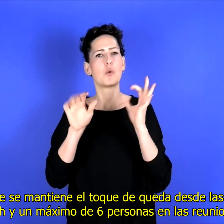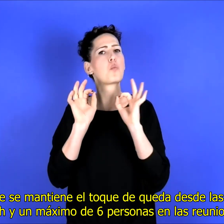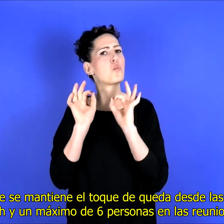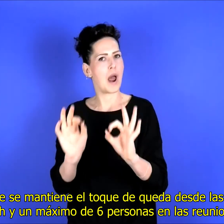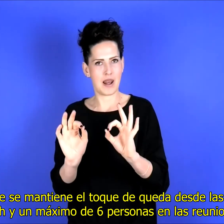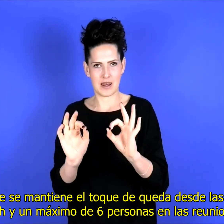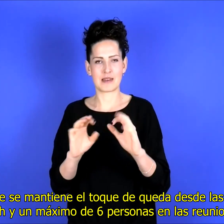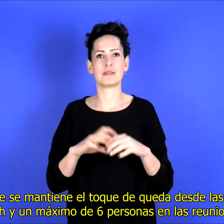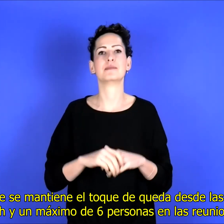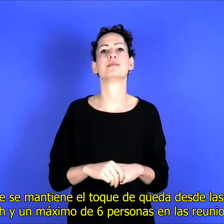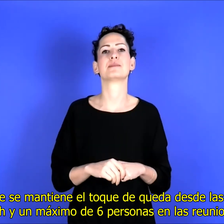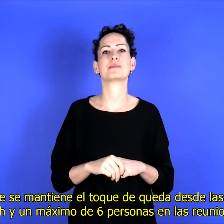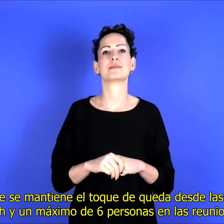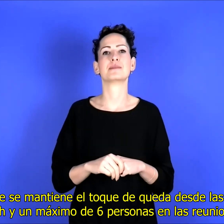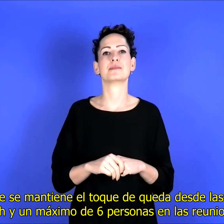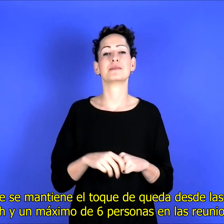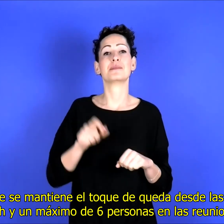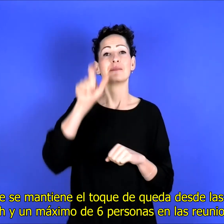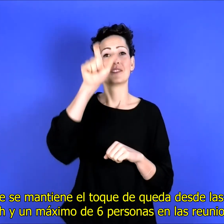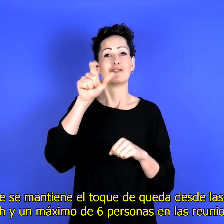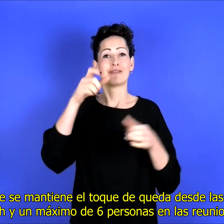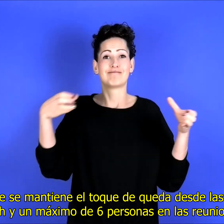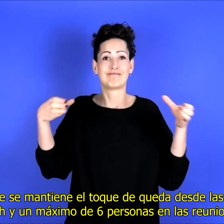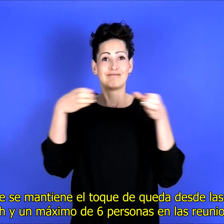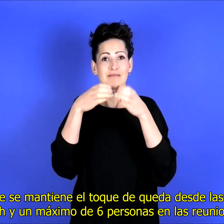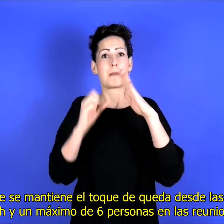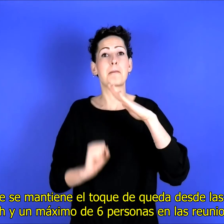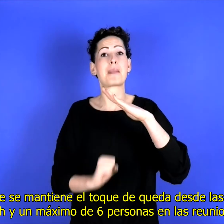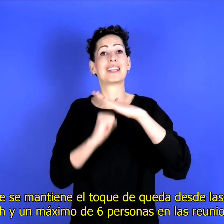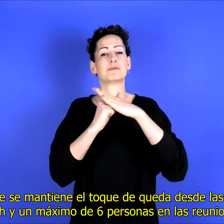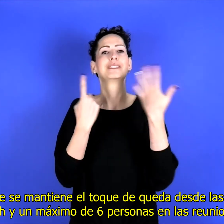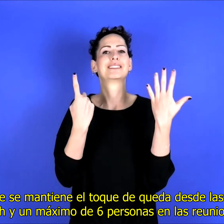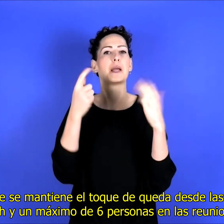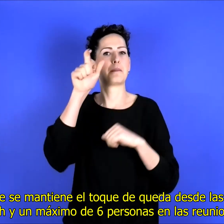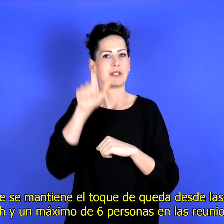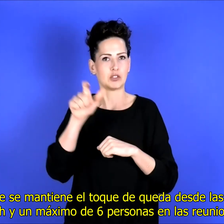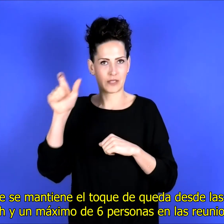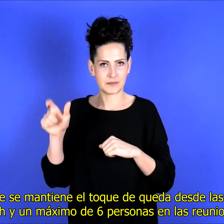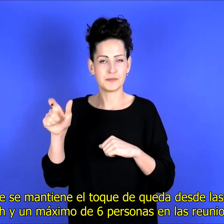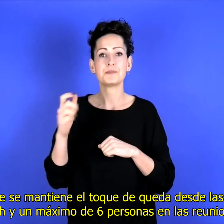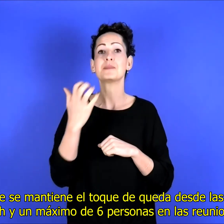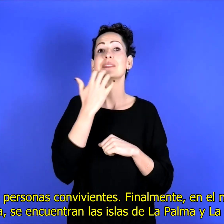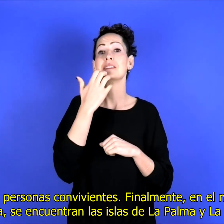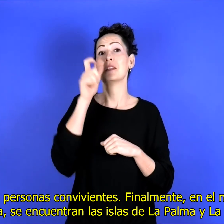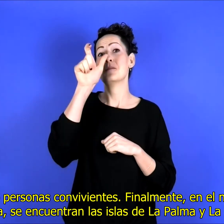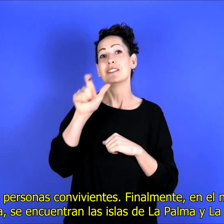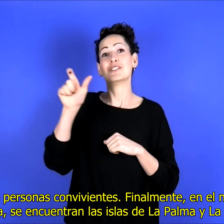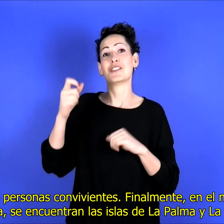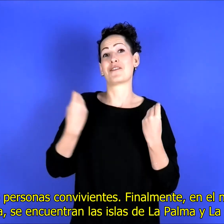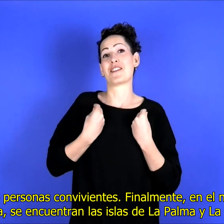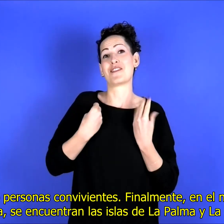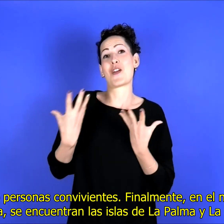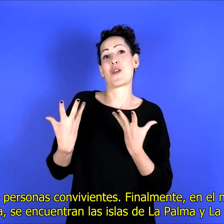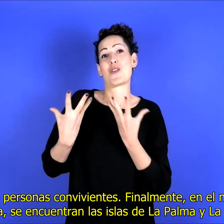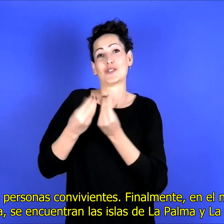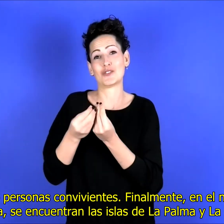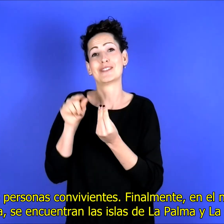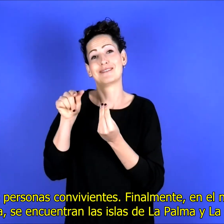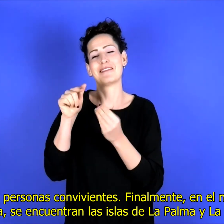que se mantiene el toque de queda desde las 11 de la noche hasta las 6 de la mañana, y un máximo de 6 personas en las reuniones sociales,